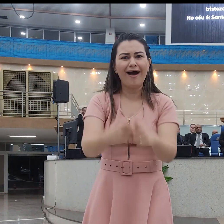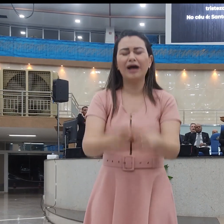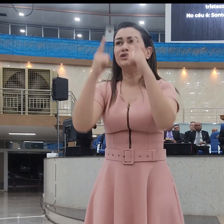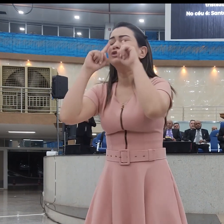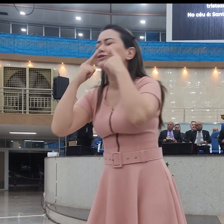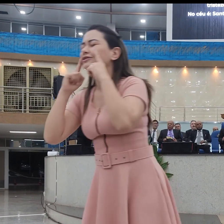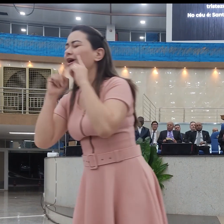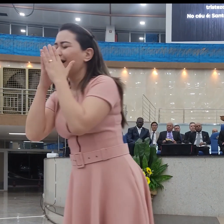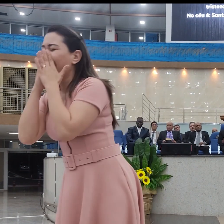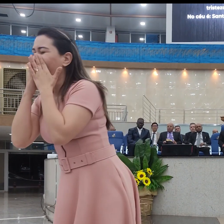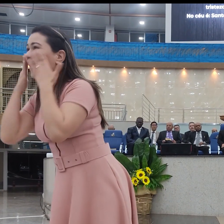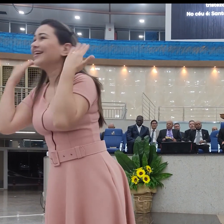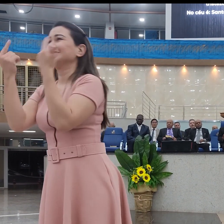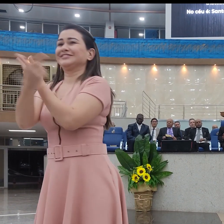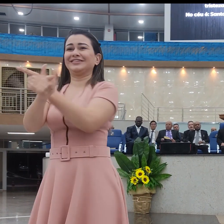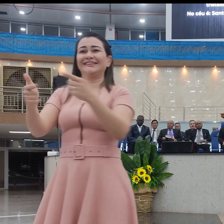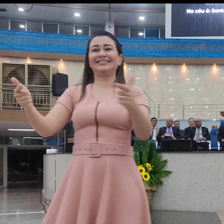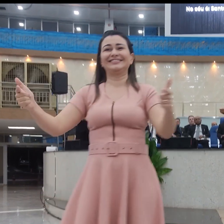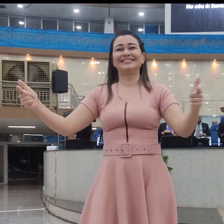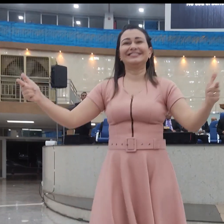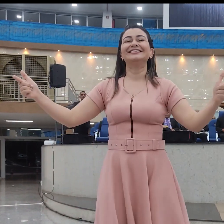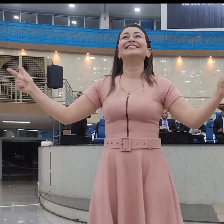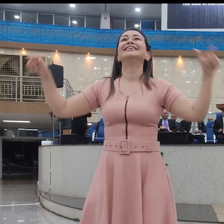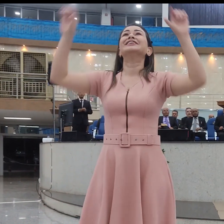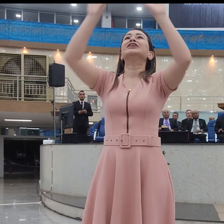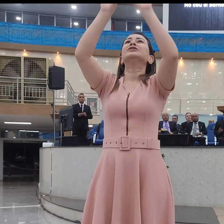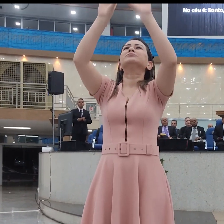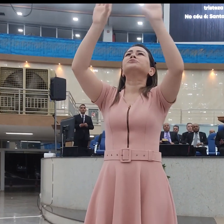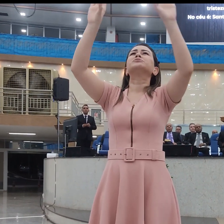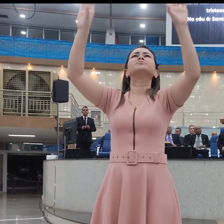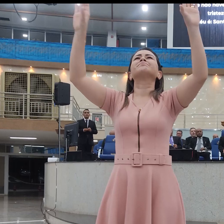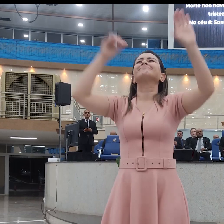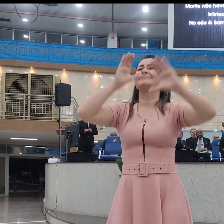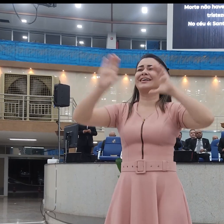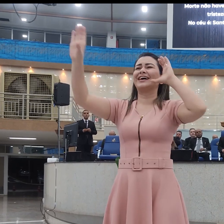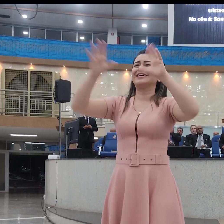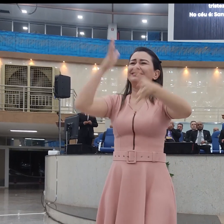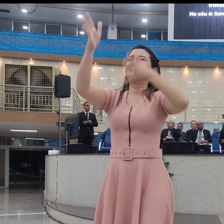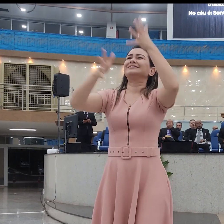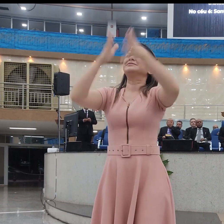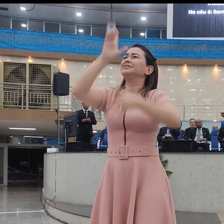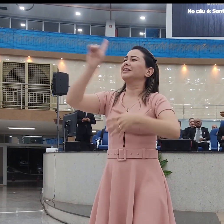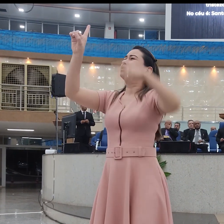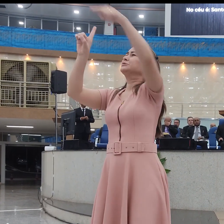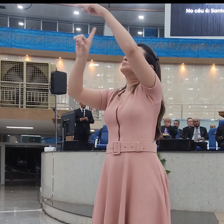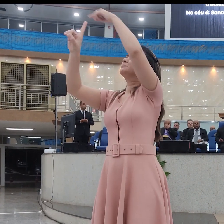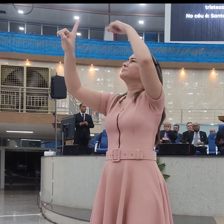Morte não haverá Choro não haverá Tristeza não